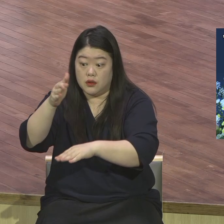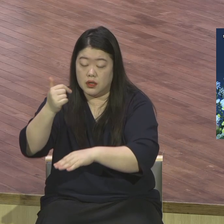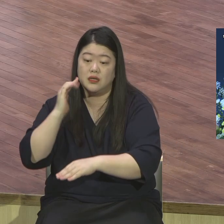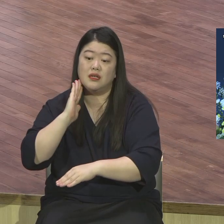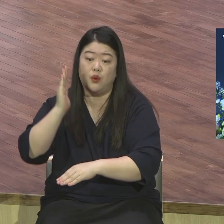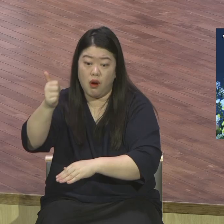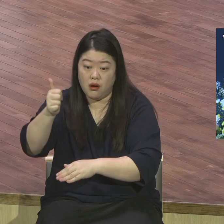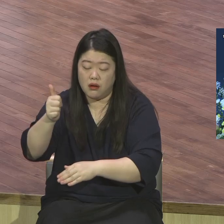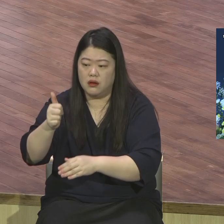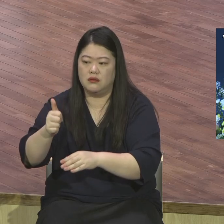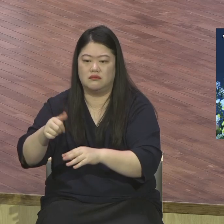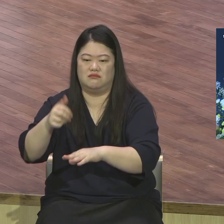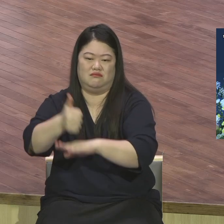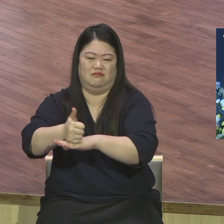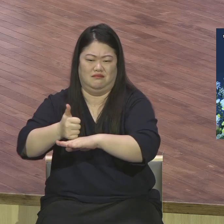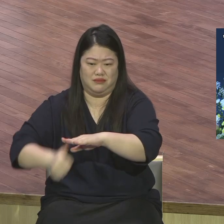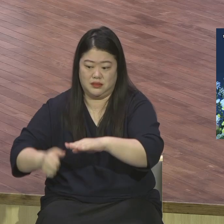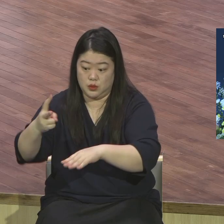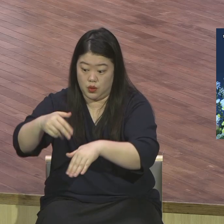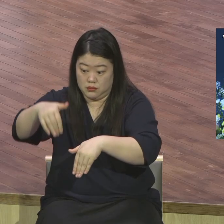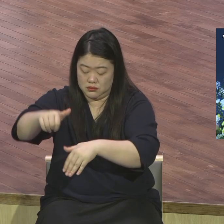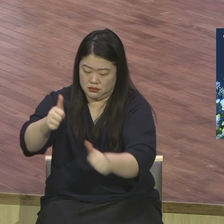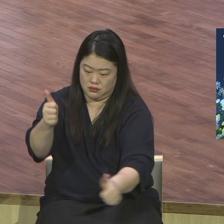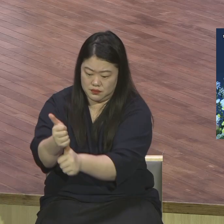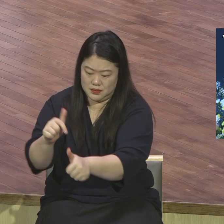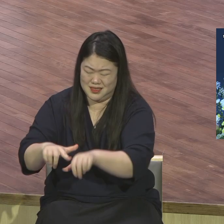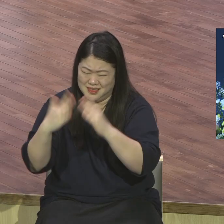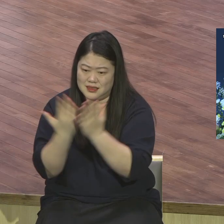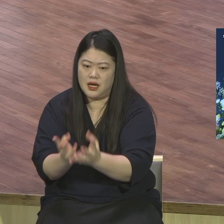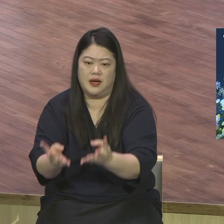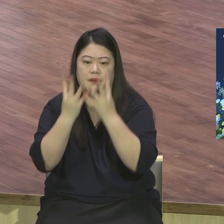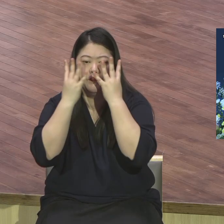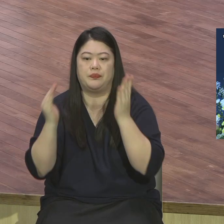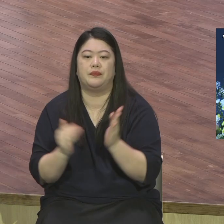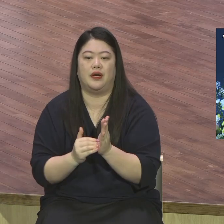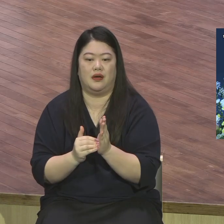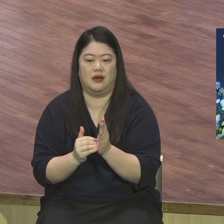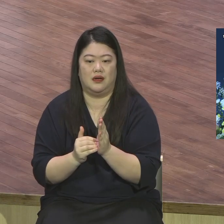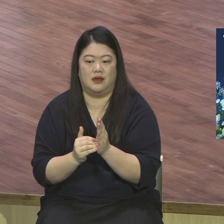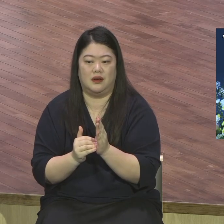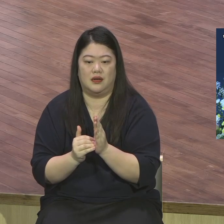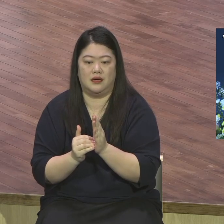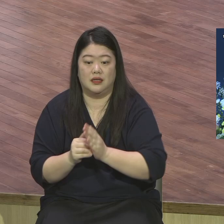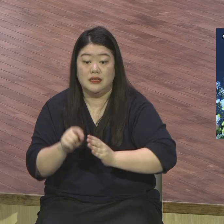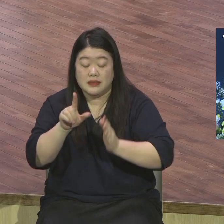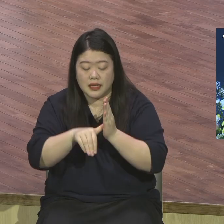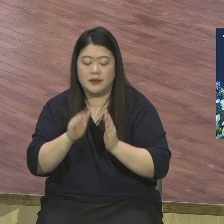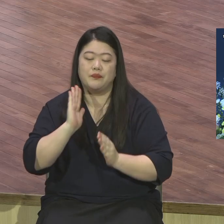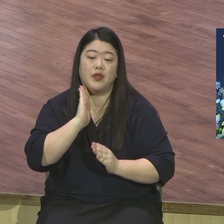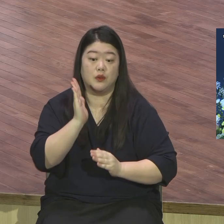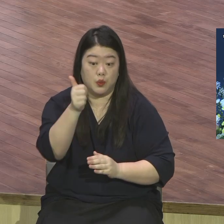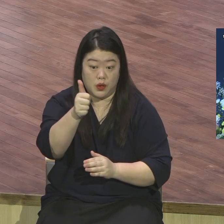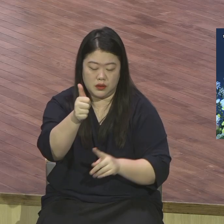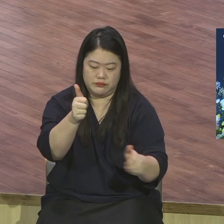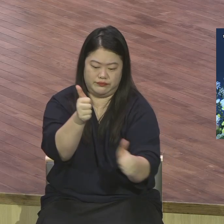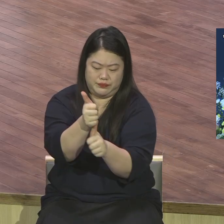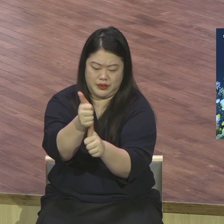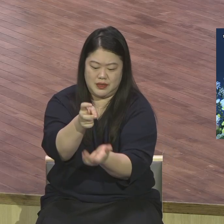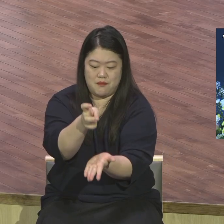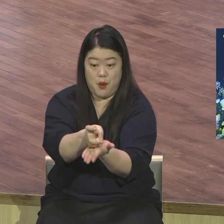그런데 당시 대통령 법률 담당 특보보좌관이었던